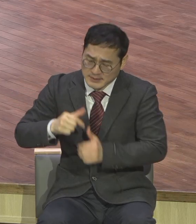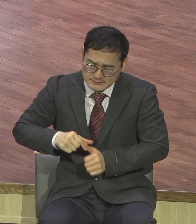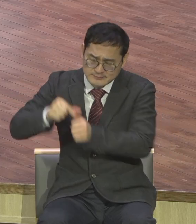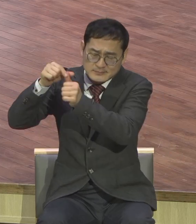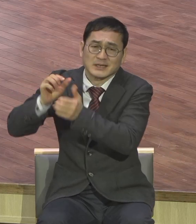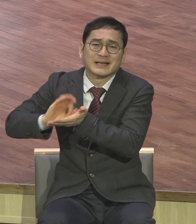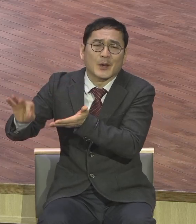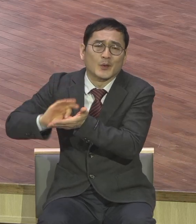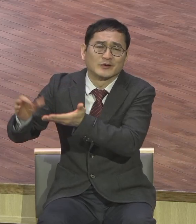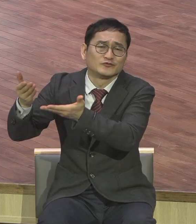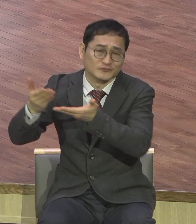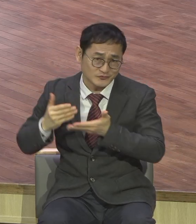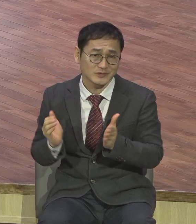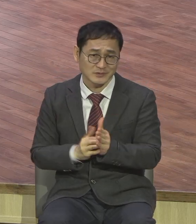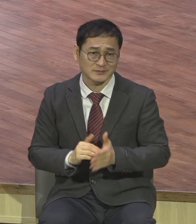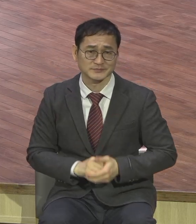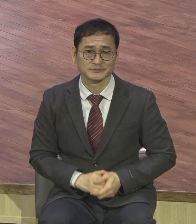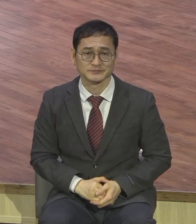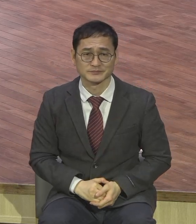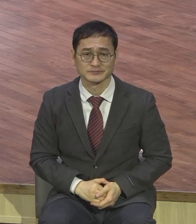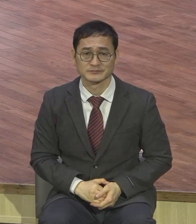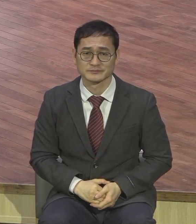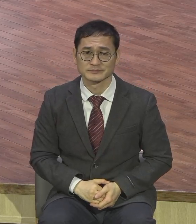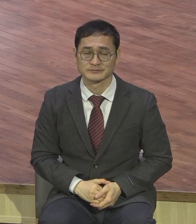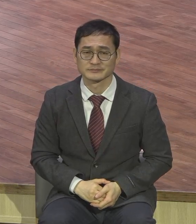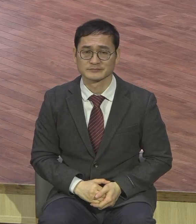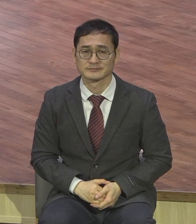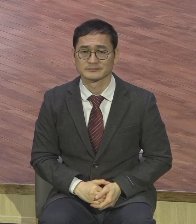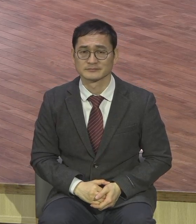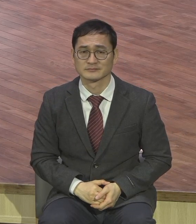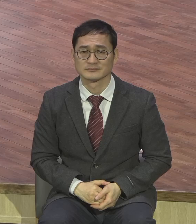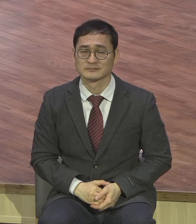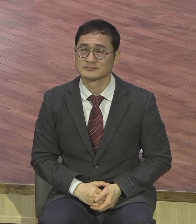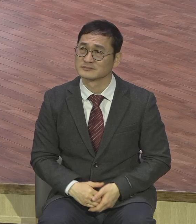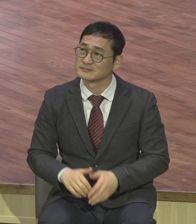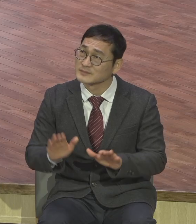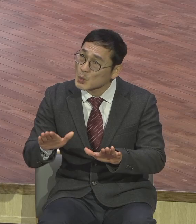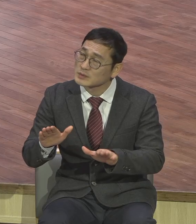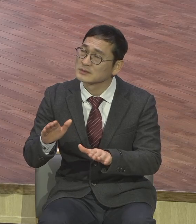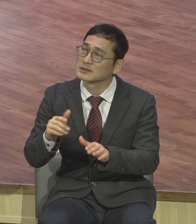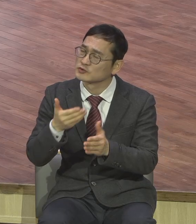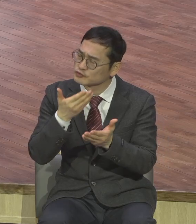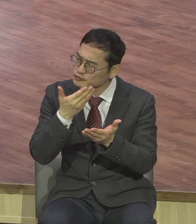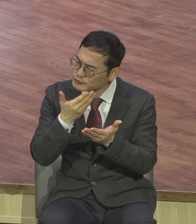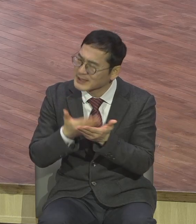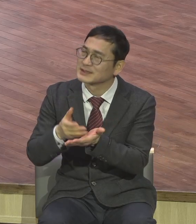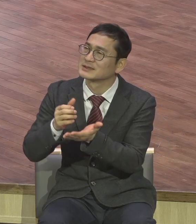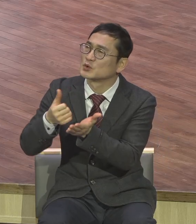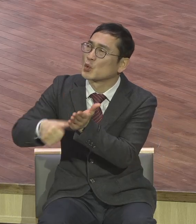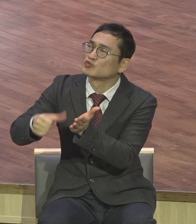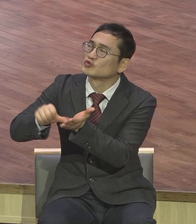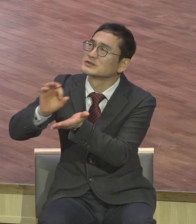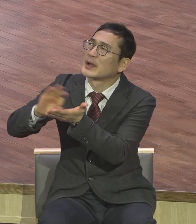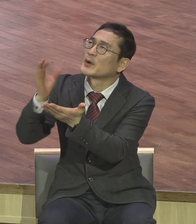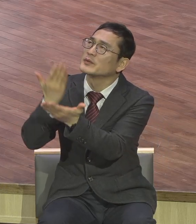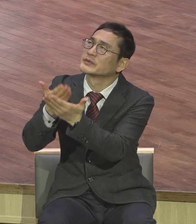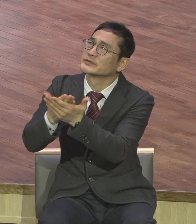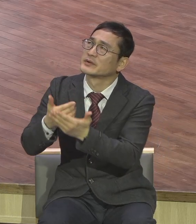받는 거예요 나는 늘 기도하면 하나님 오늘도 주의 도구로 사용하시옵소서 주님이 도구로 사용하시고 주님 버리면 그날로 나는